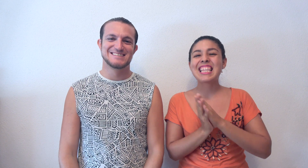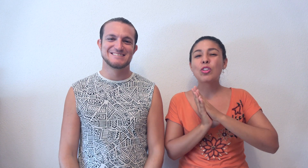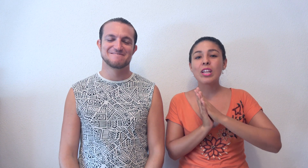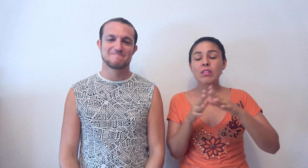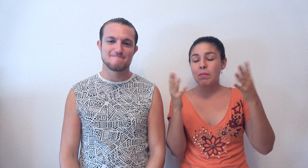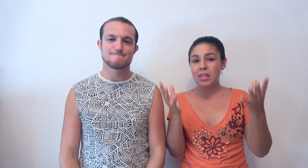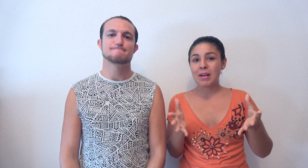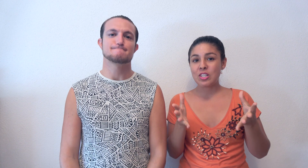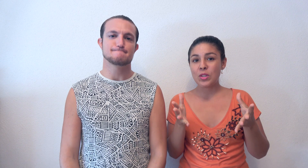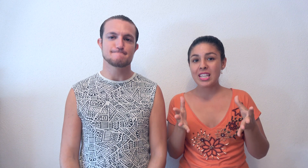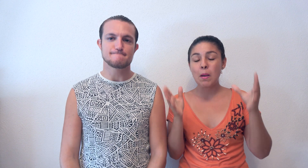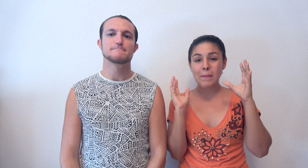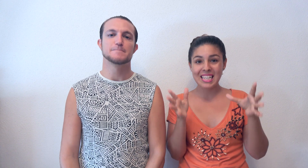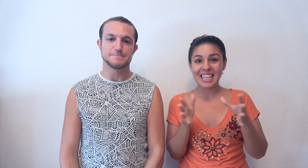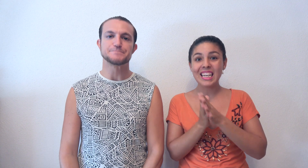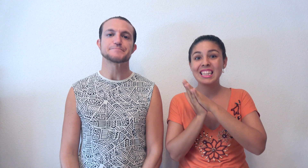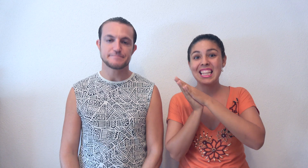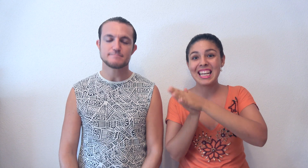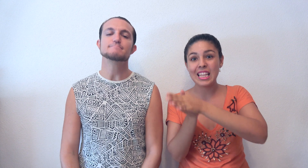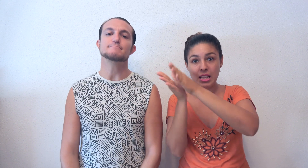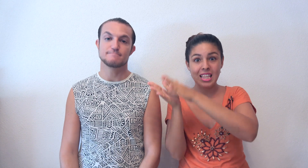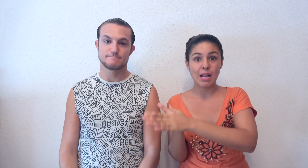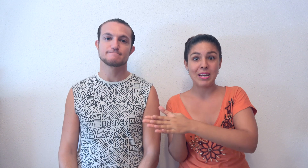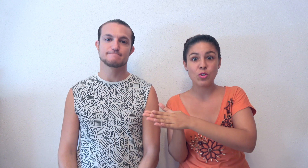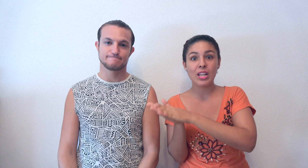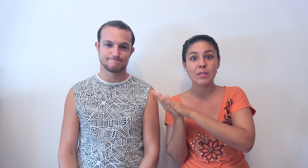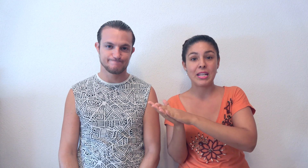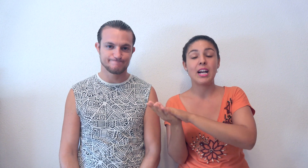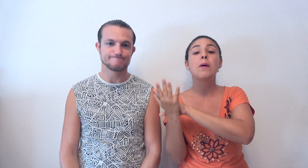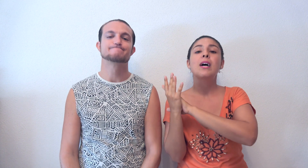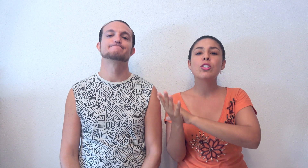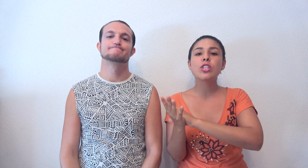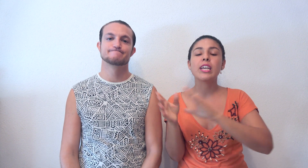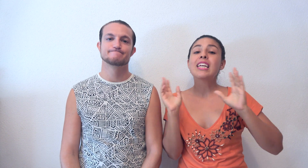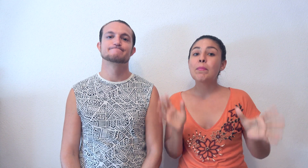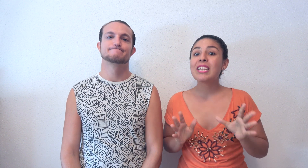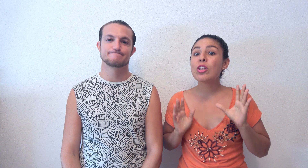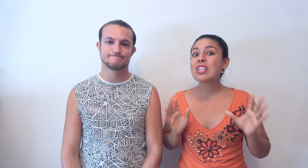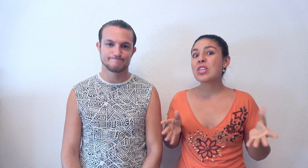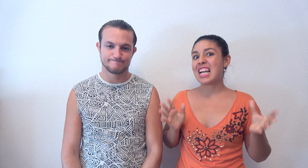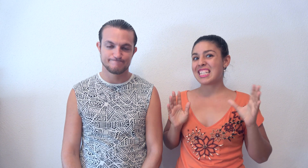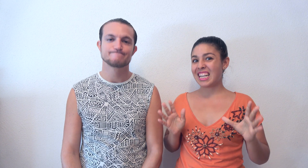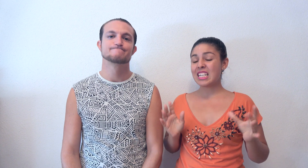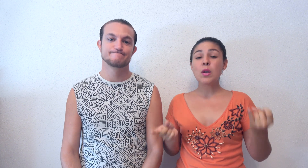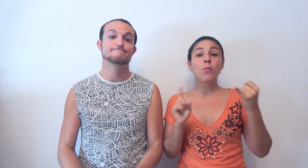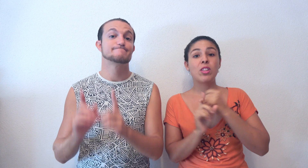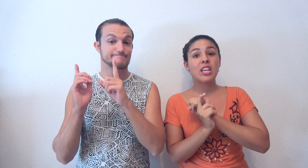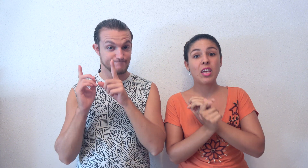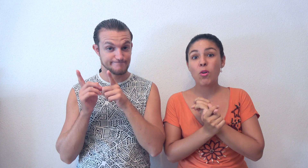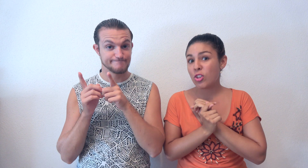desde todas las principales ciudades para salir desde la isla, desde la península de España. Eso sí, dependiendo de la ciudad en que salgáis, podréis hacer vuelos